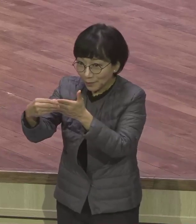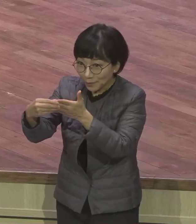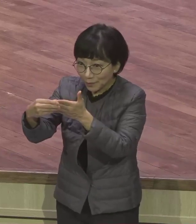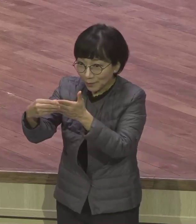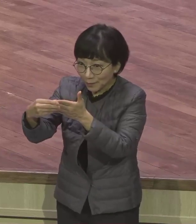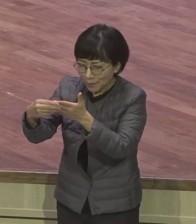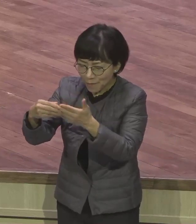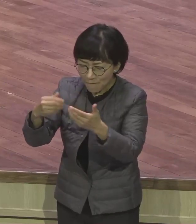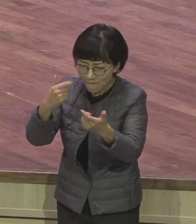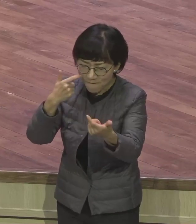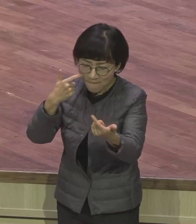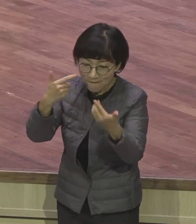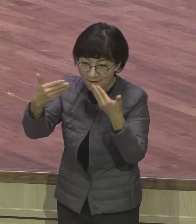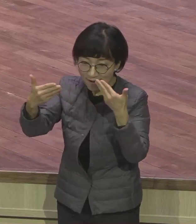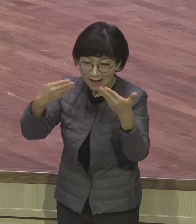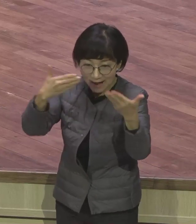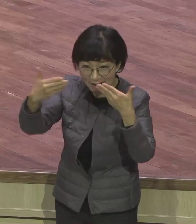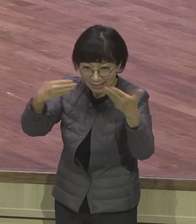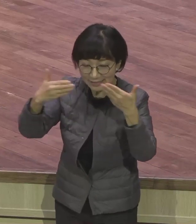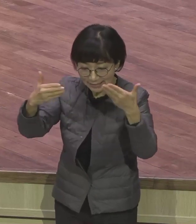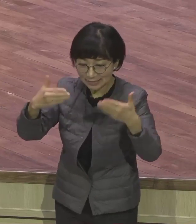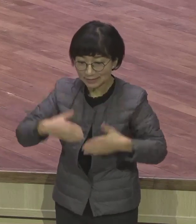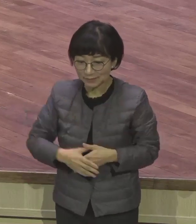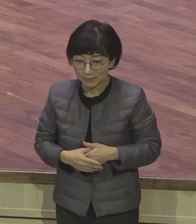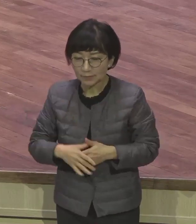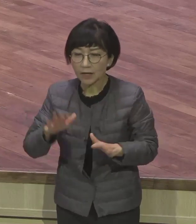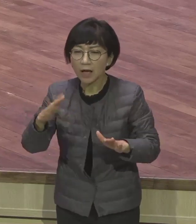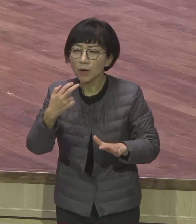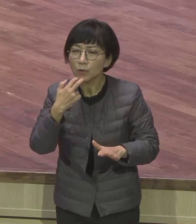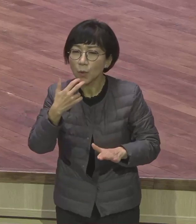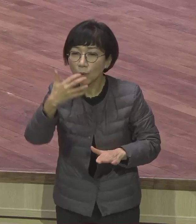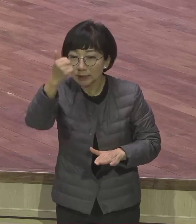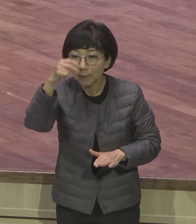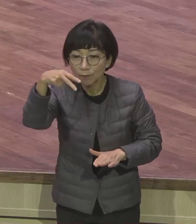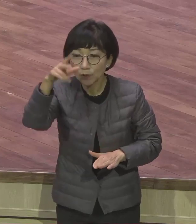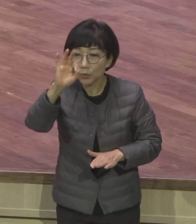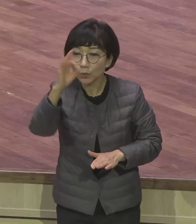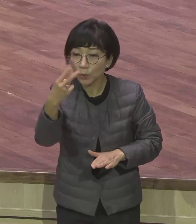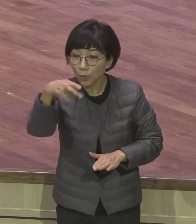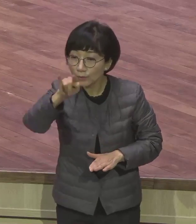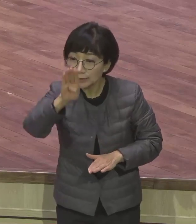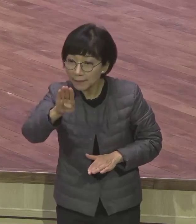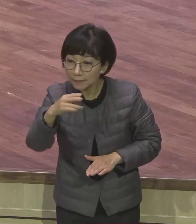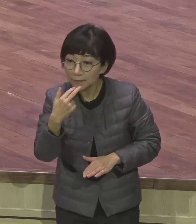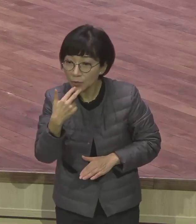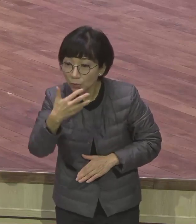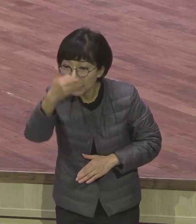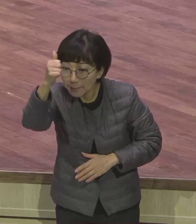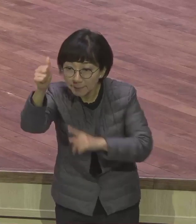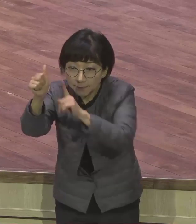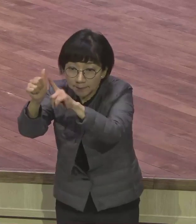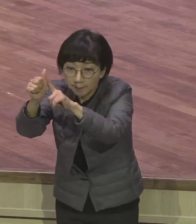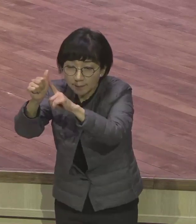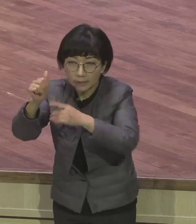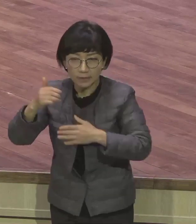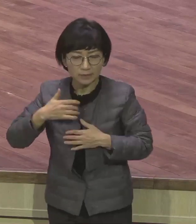담고 있어요 요셉은요 하나님의 언약이 언약이 반드시 성취된다는 사실을